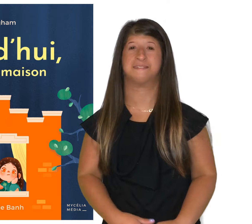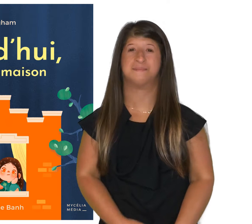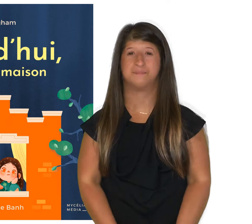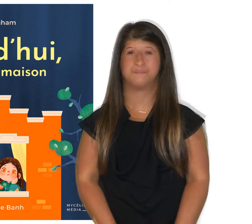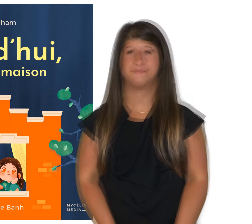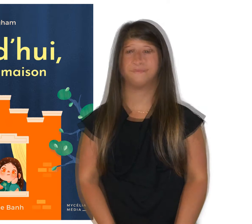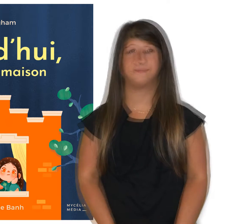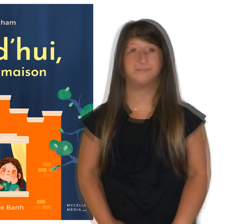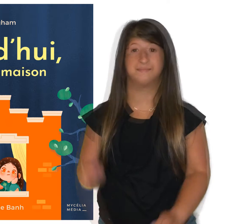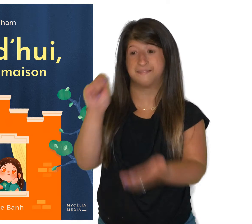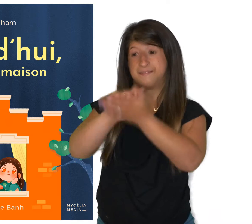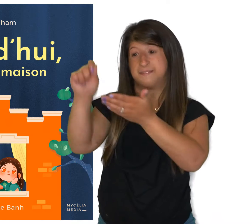L'auteur du livre,